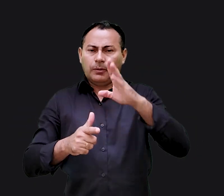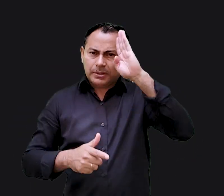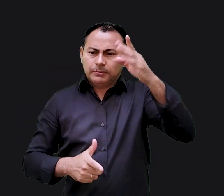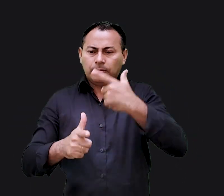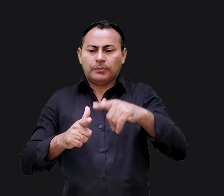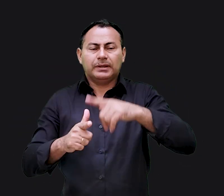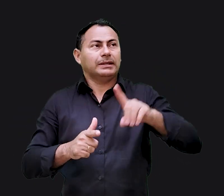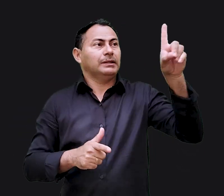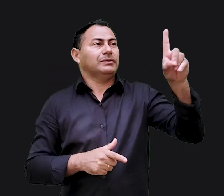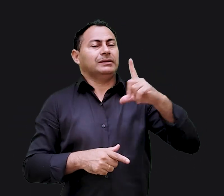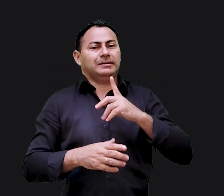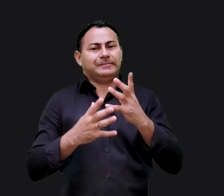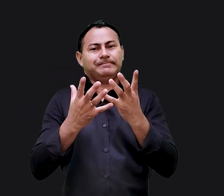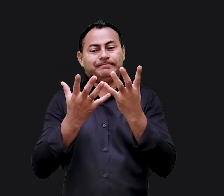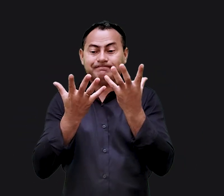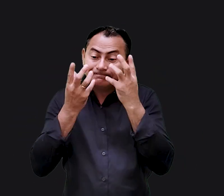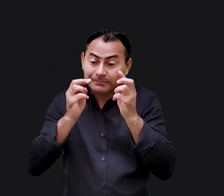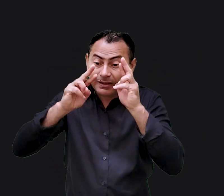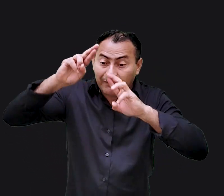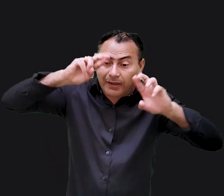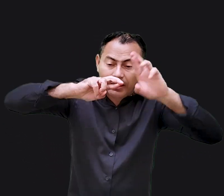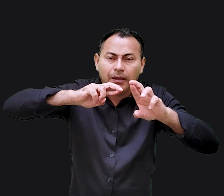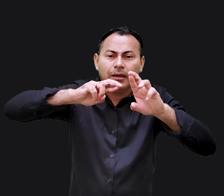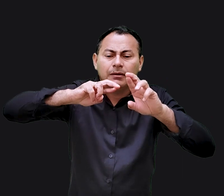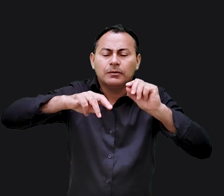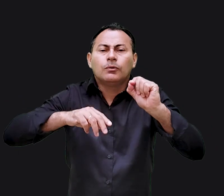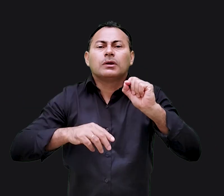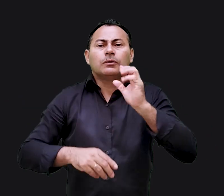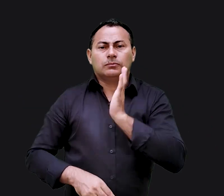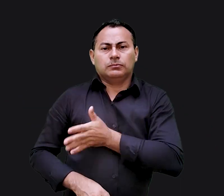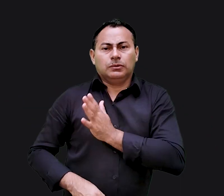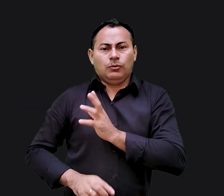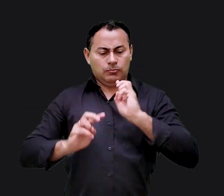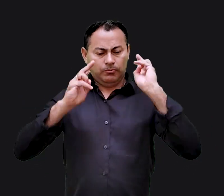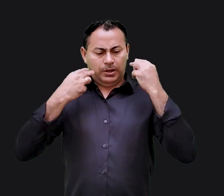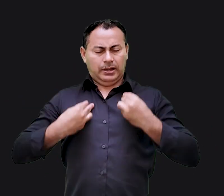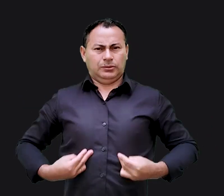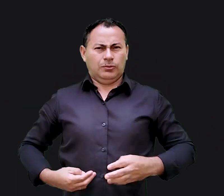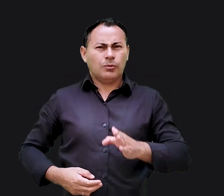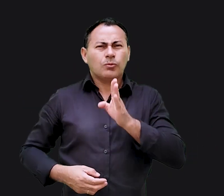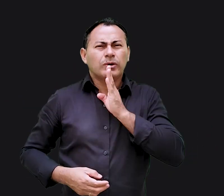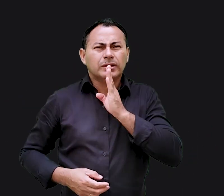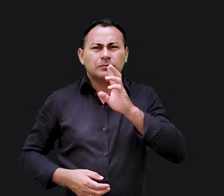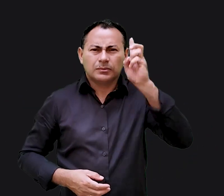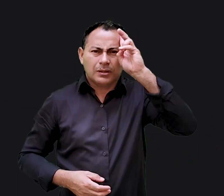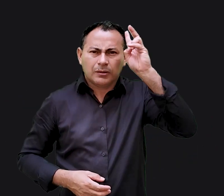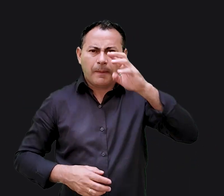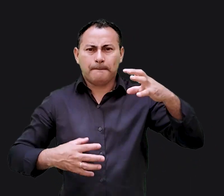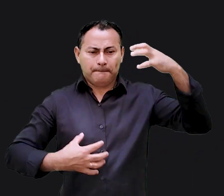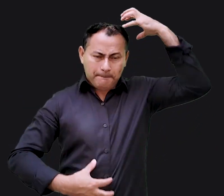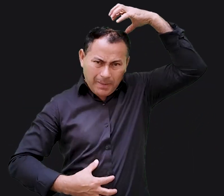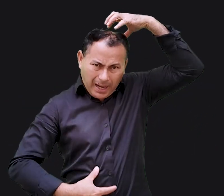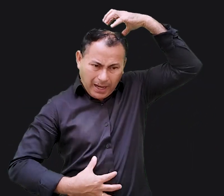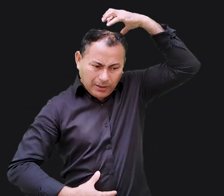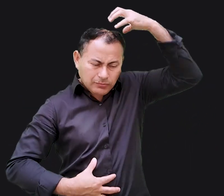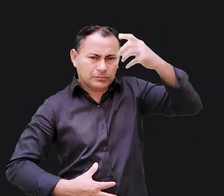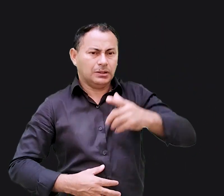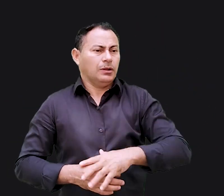com o qual Deus tem que lidar o que é o coração humano vocês conhecem aquela historinha do macaco que